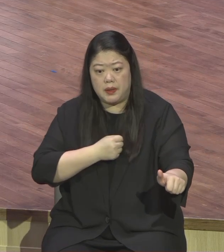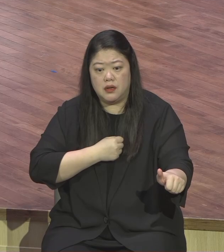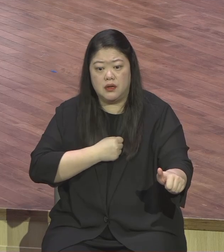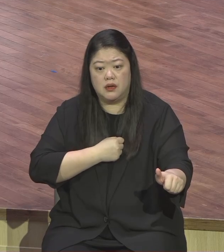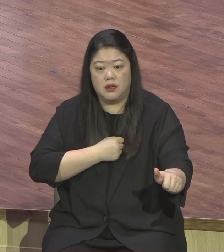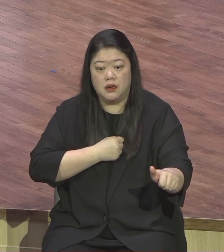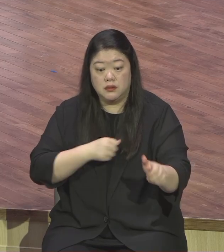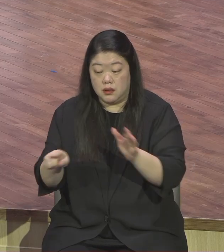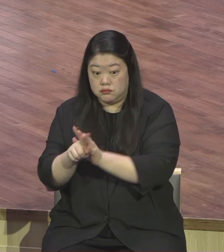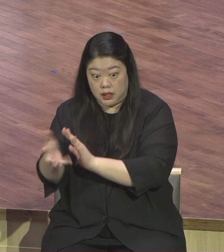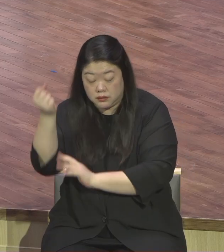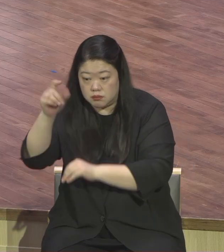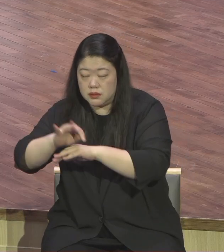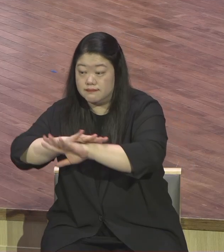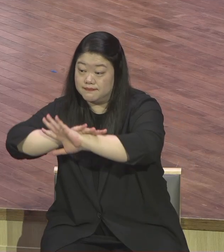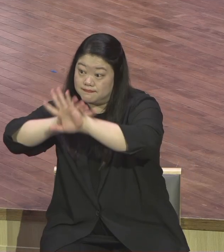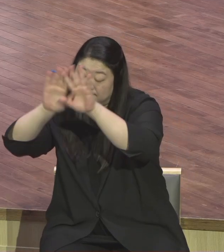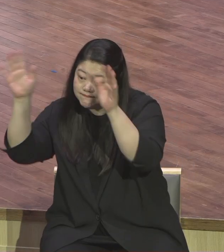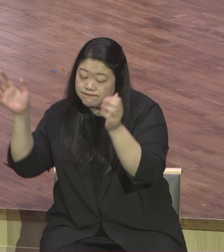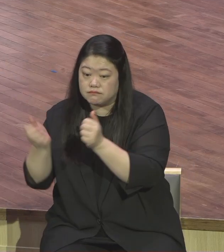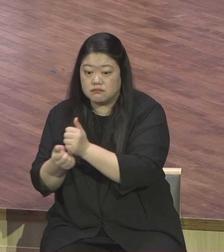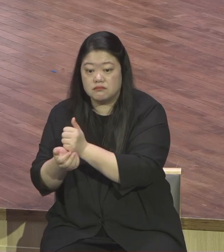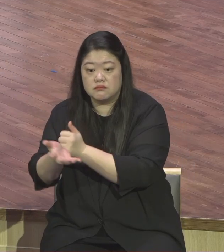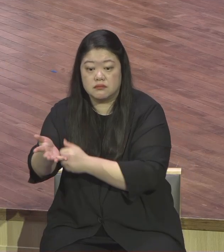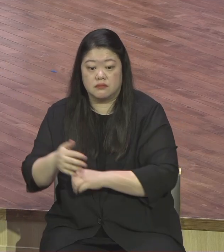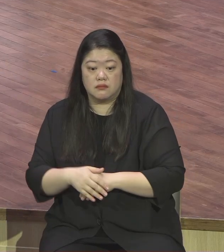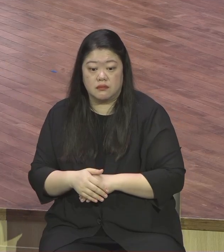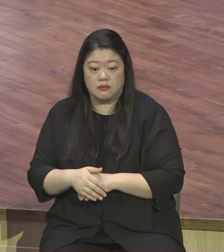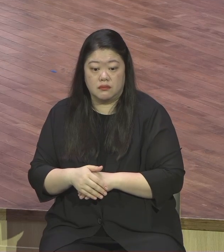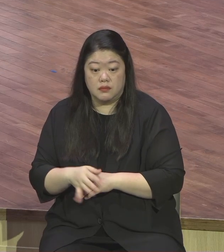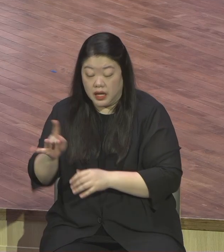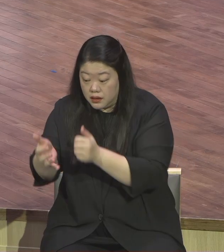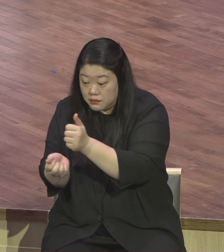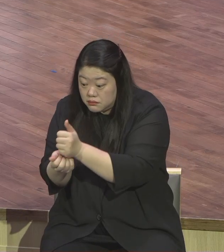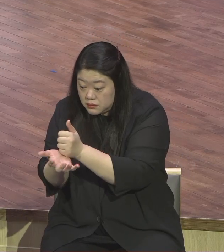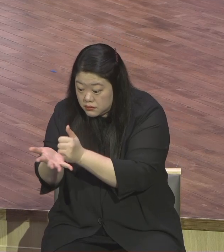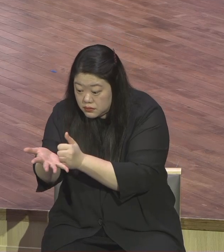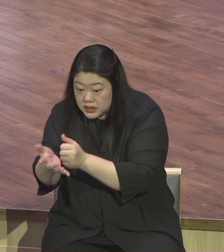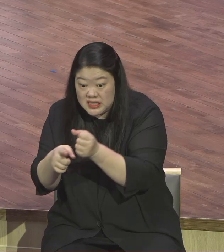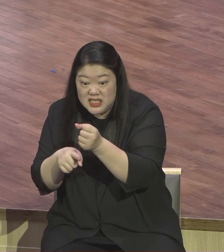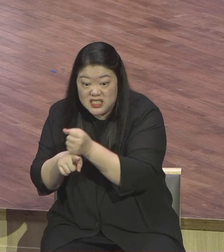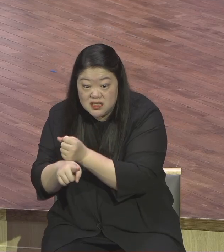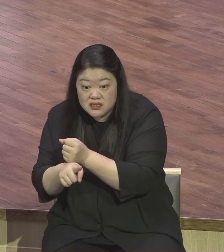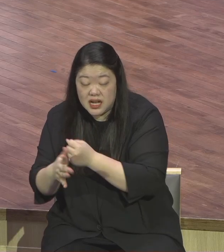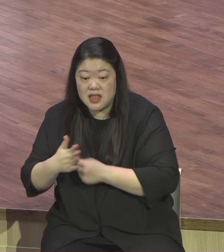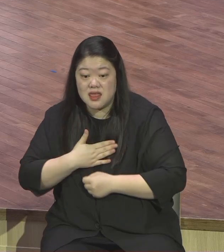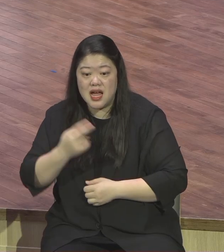전도를 하는 게 아니라 그 말을 이해하세요 되어지는 질문하는